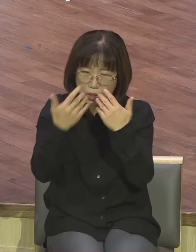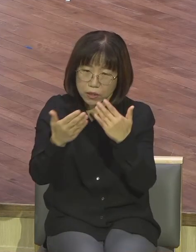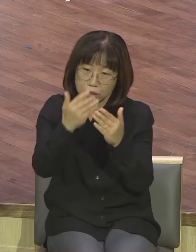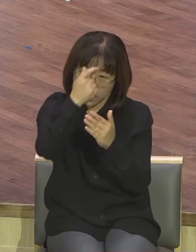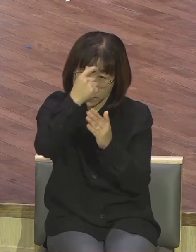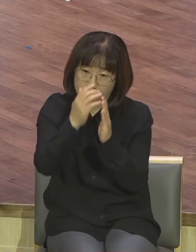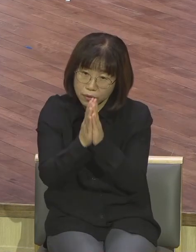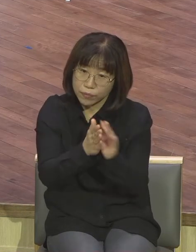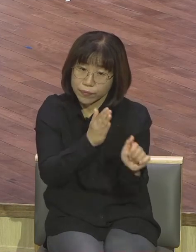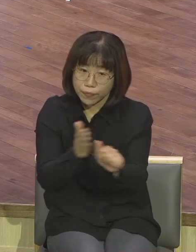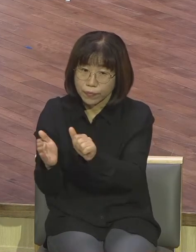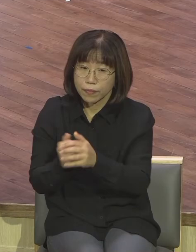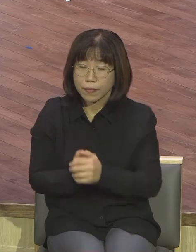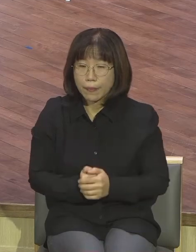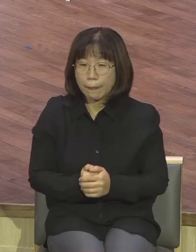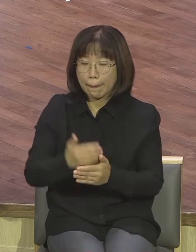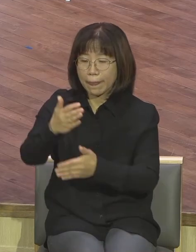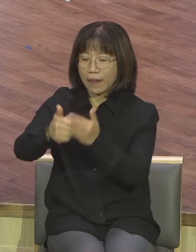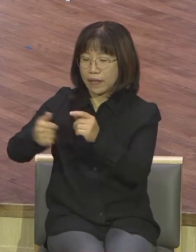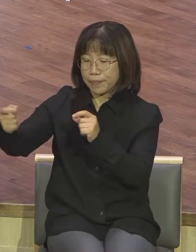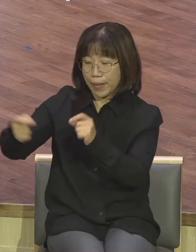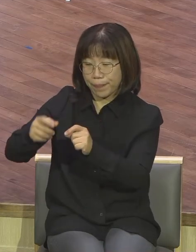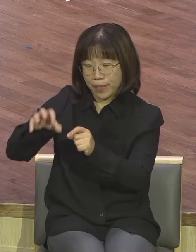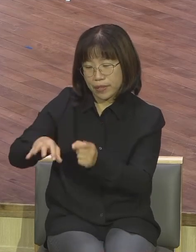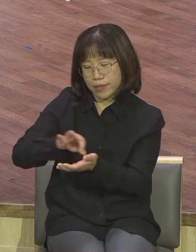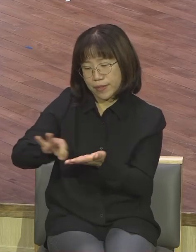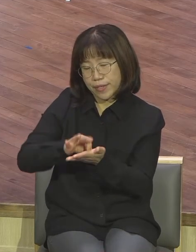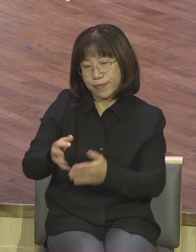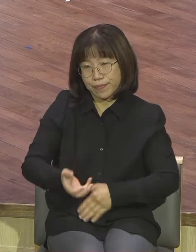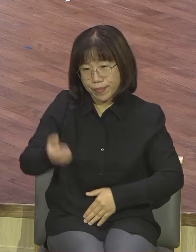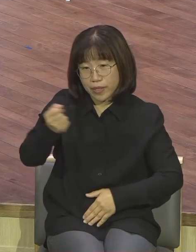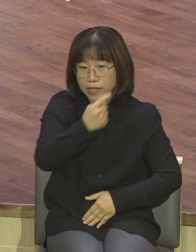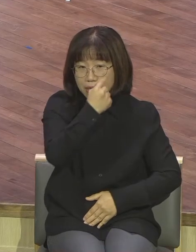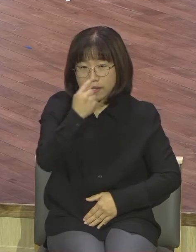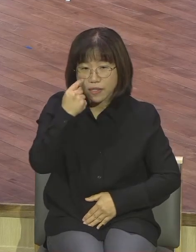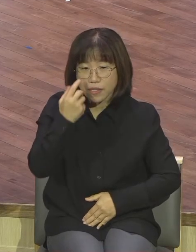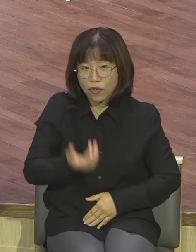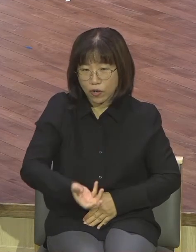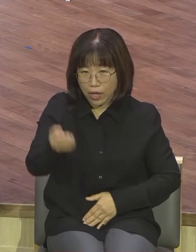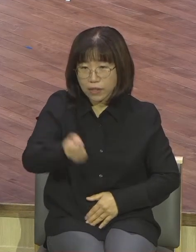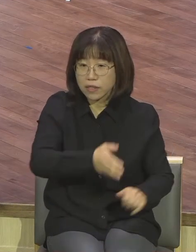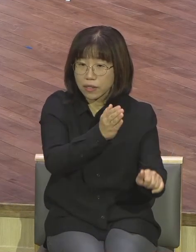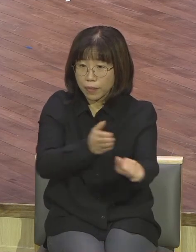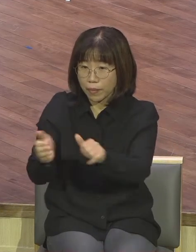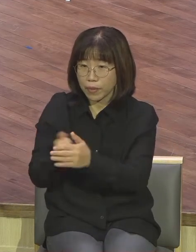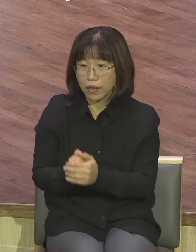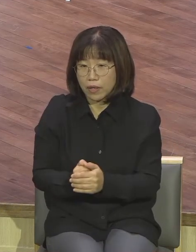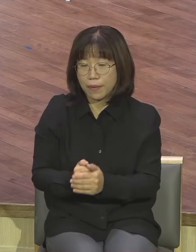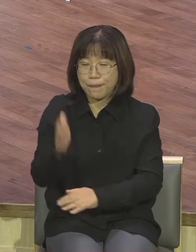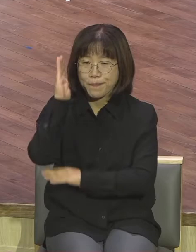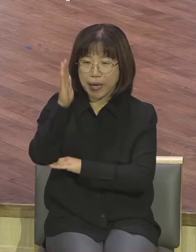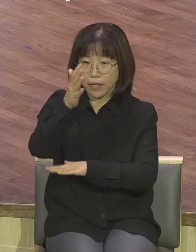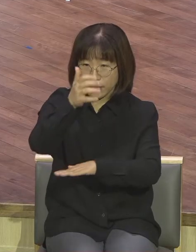하나님 앞에 그래서 시대적으로 수입받는 증거 있기를 제물어 축복합니다 결론입니다 한 신학자가